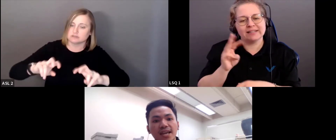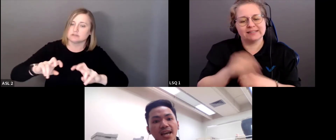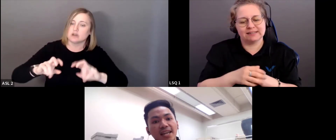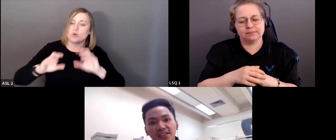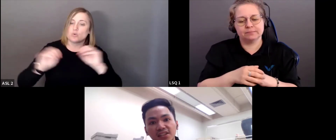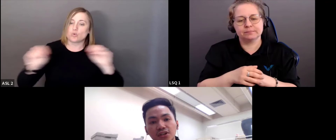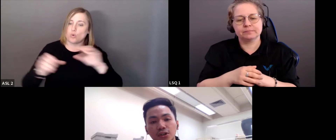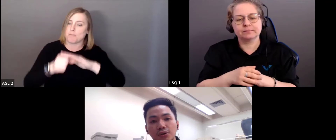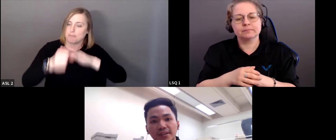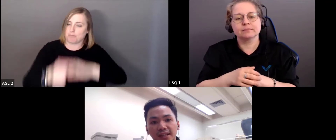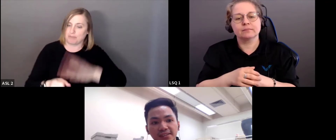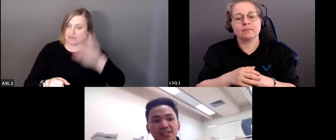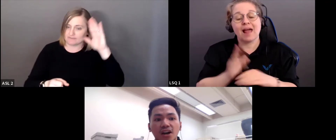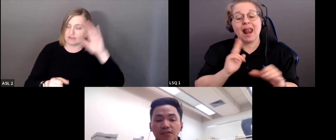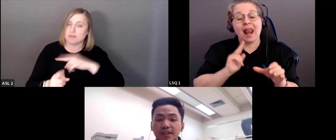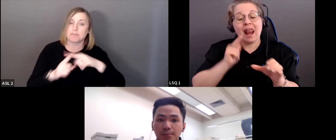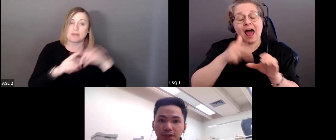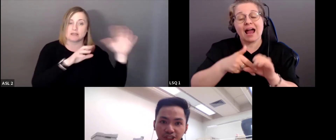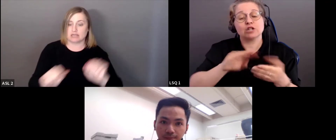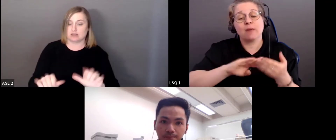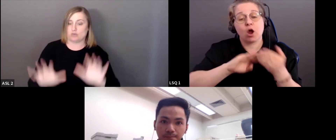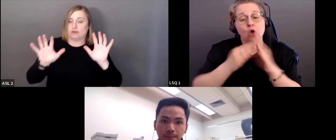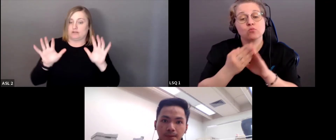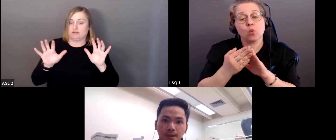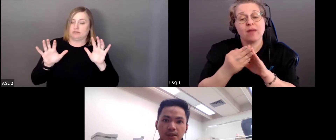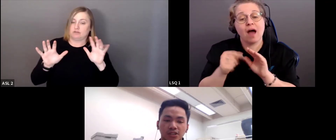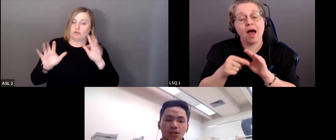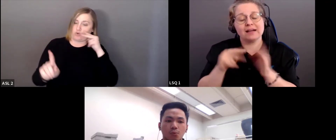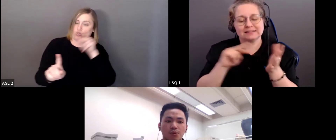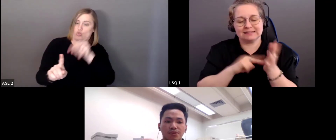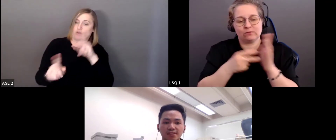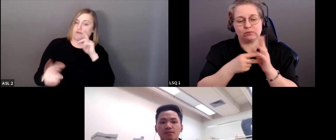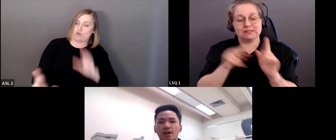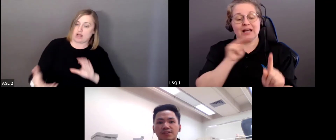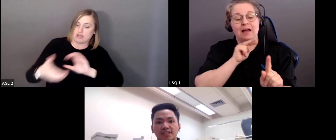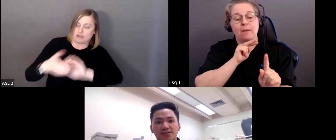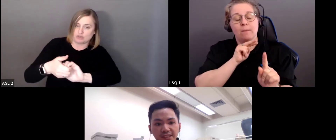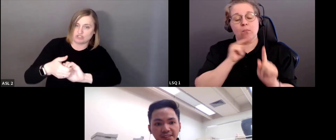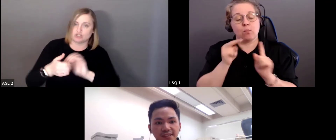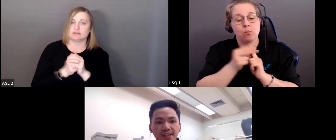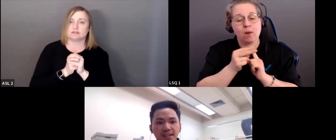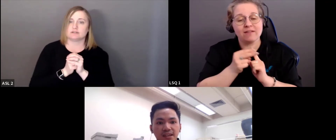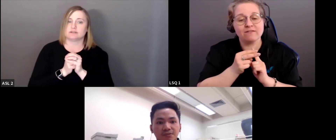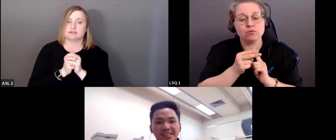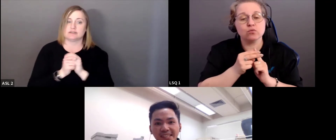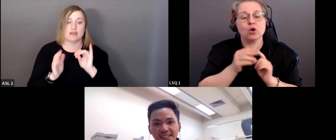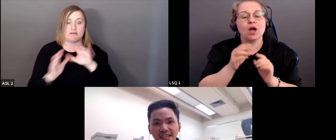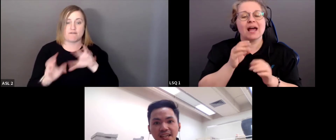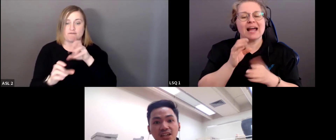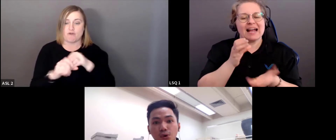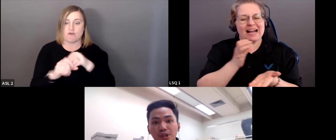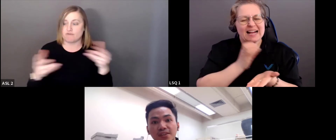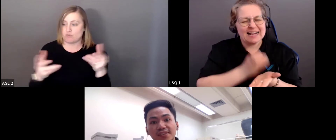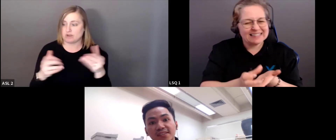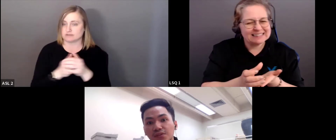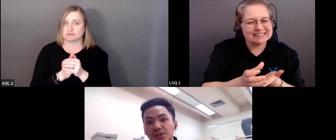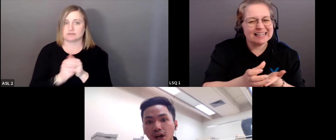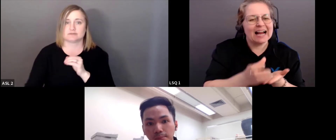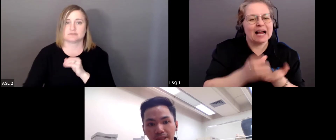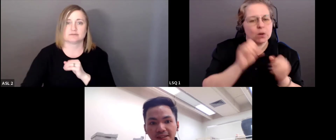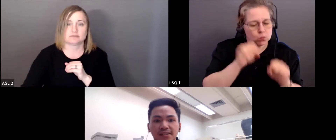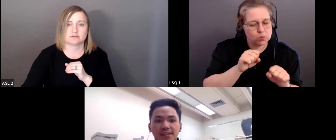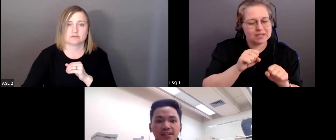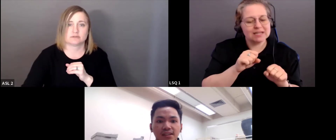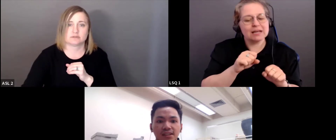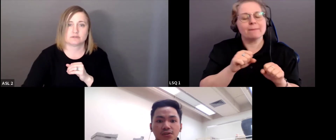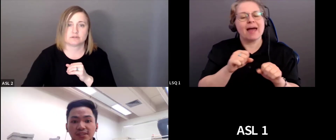L'engagement communautaire comprend une vision critique, anti-oppressive et anti-colonialiste. Bon, il faut résister